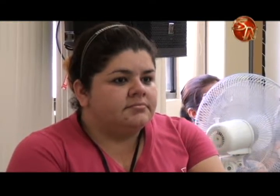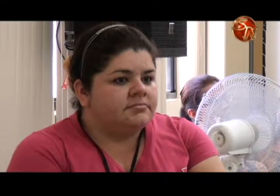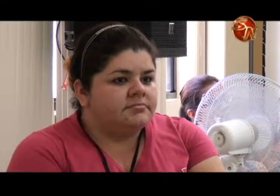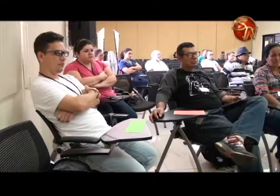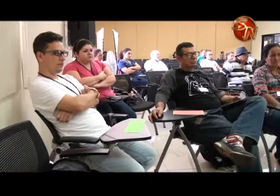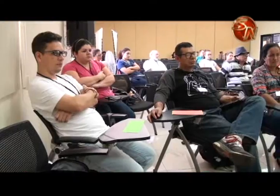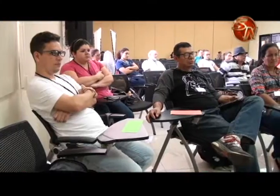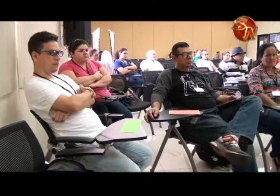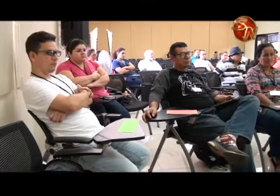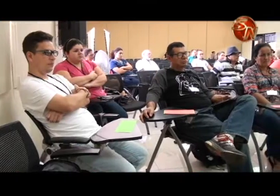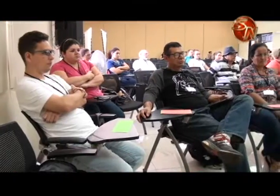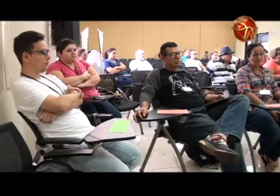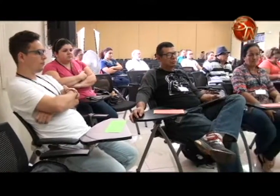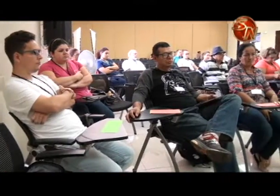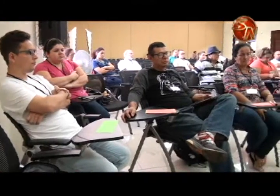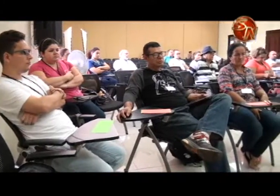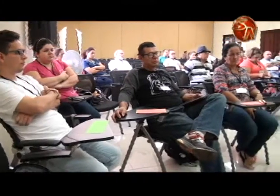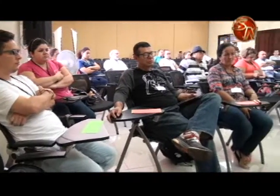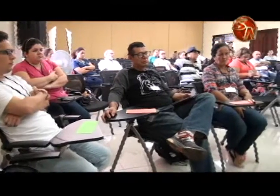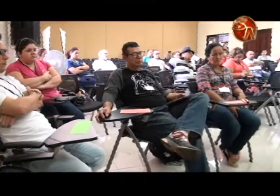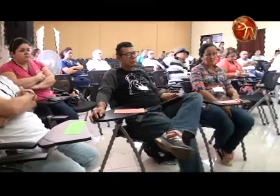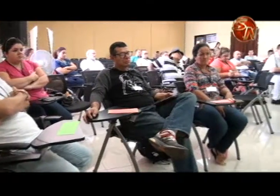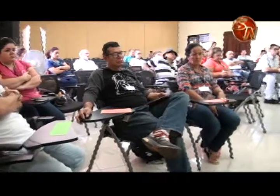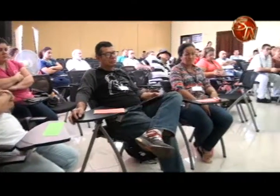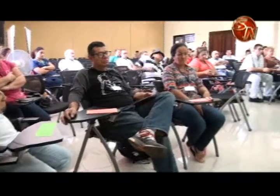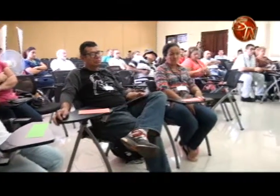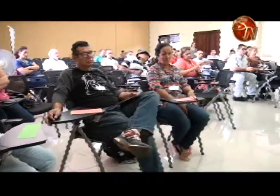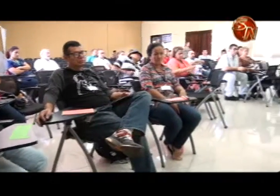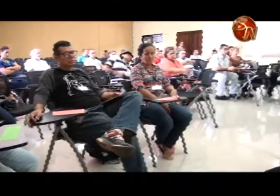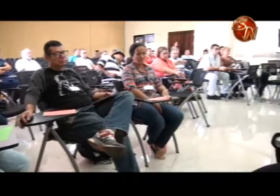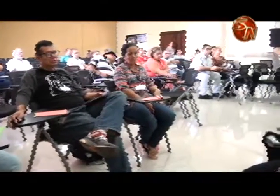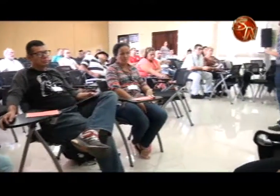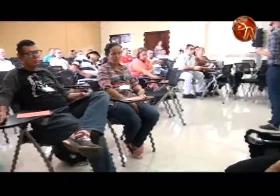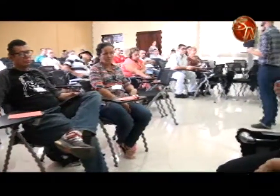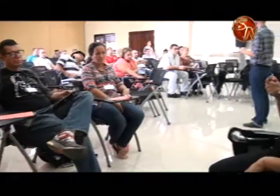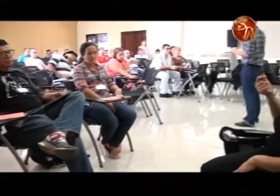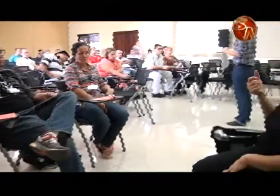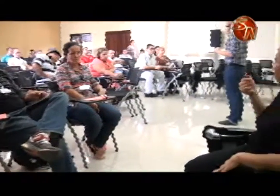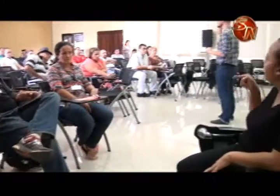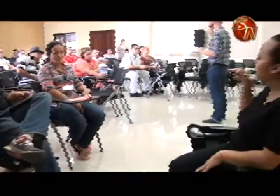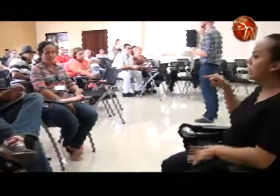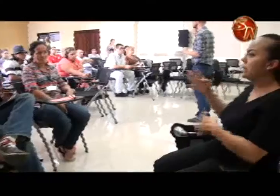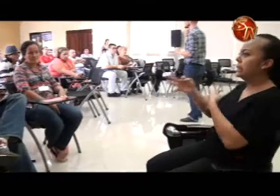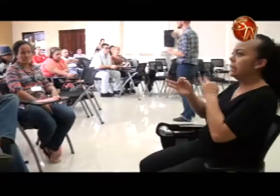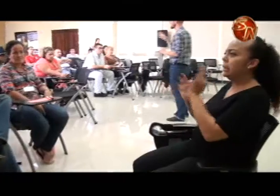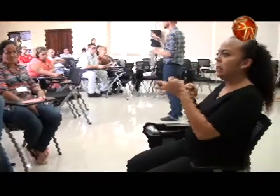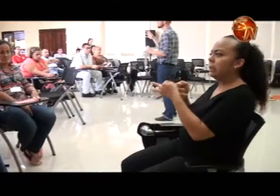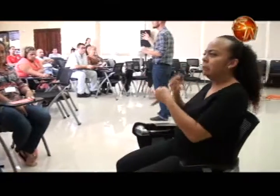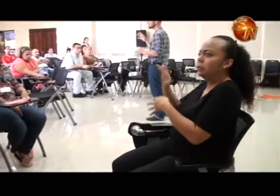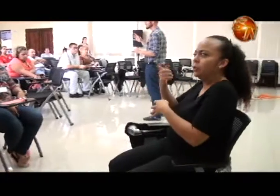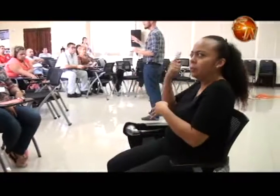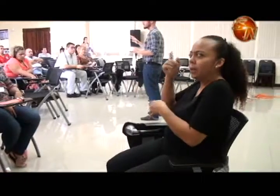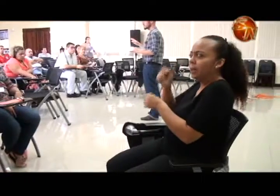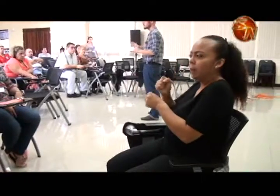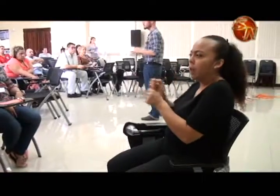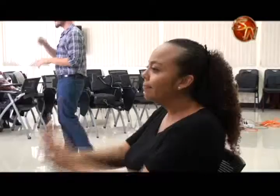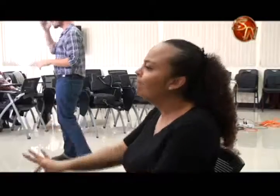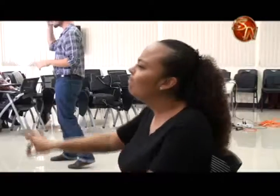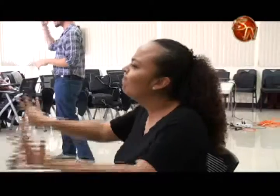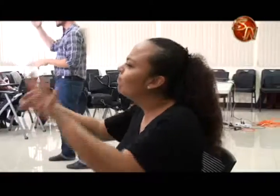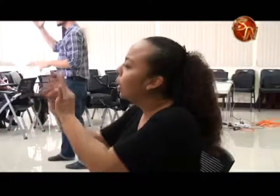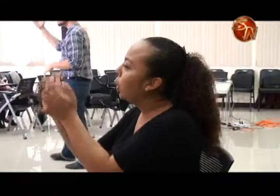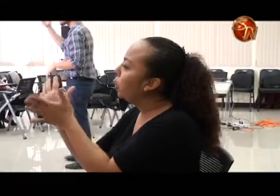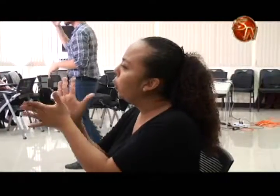sobre las expectativas que tienen, por medio de la intérprete Ariana Solano. Digo que se reúnen todas las semanas con el fin de hablar de